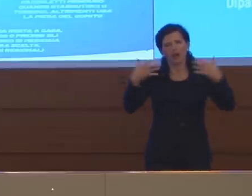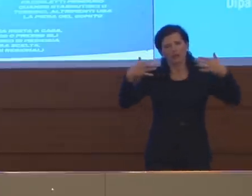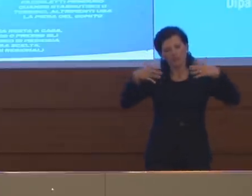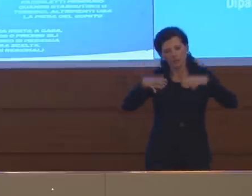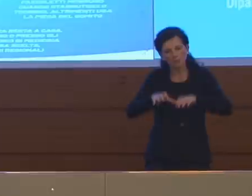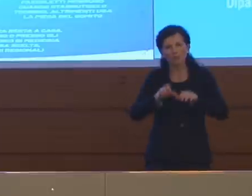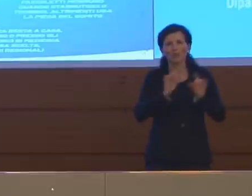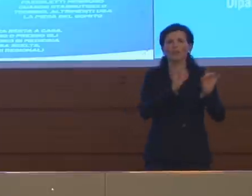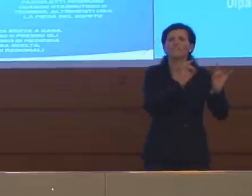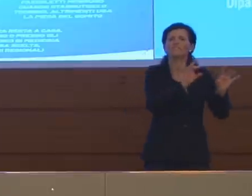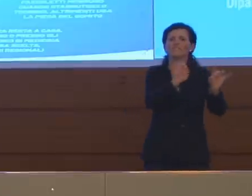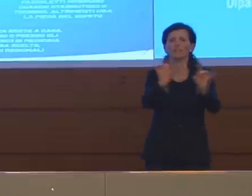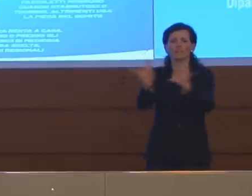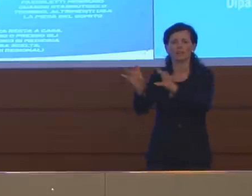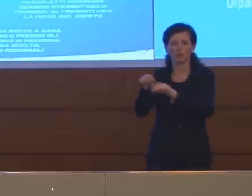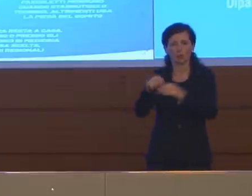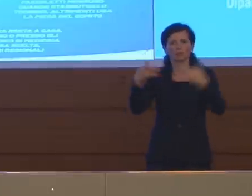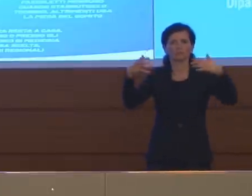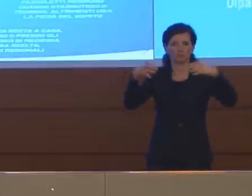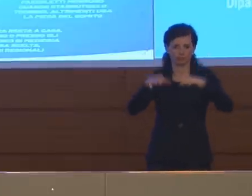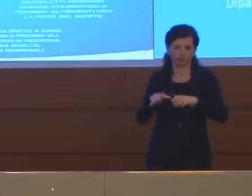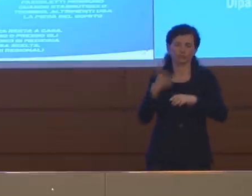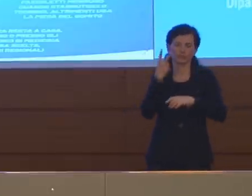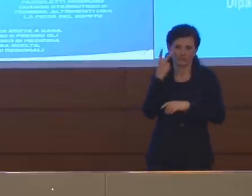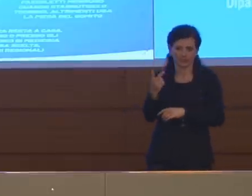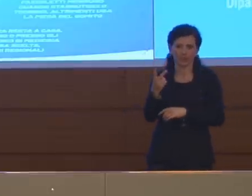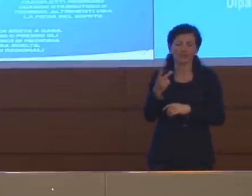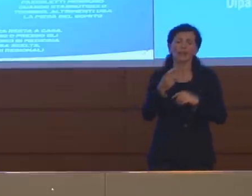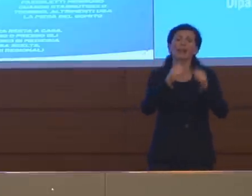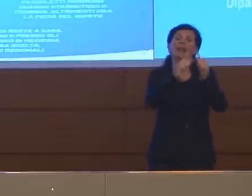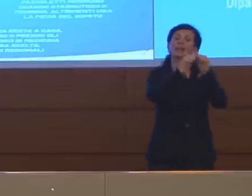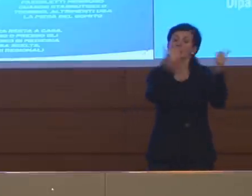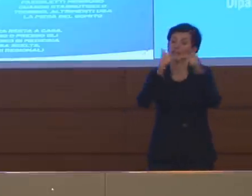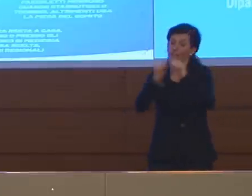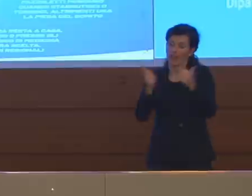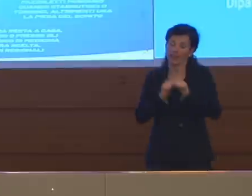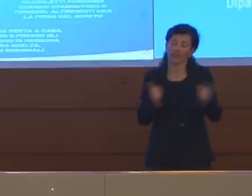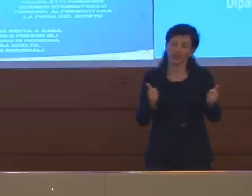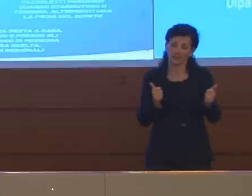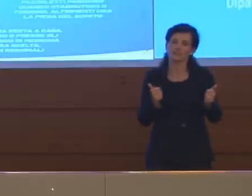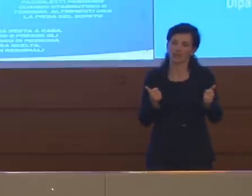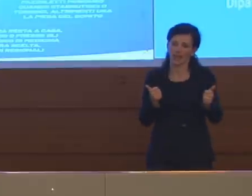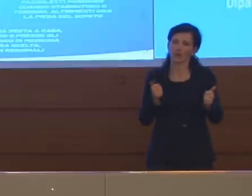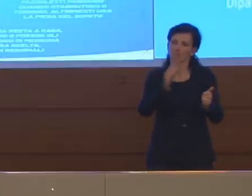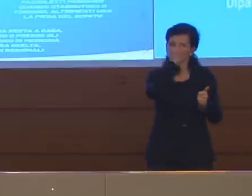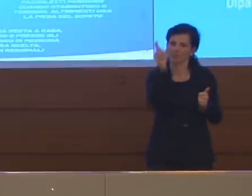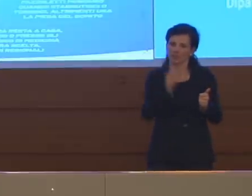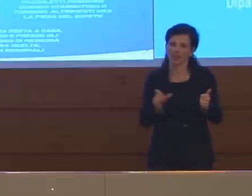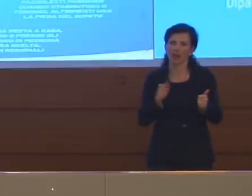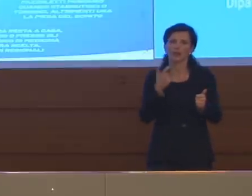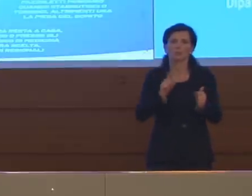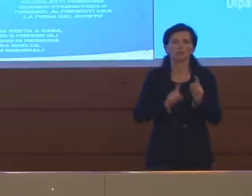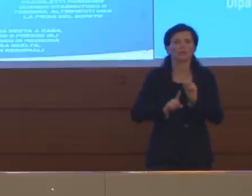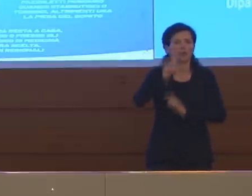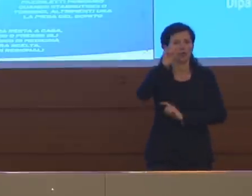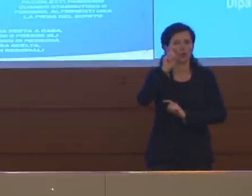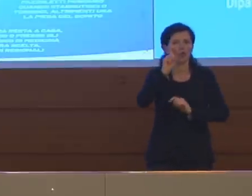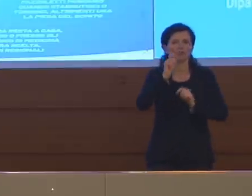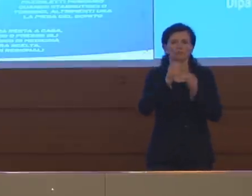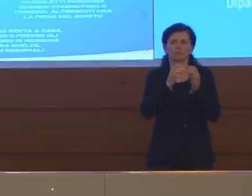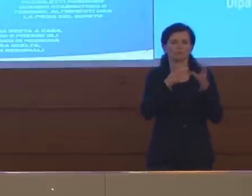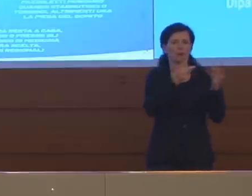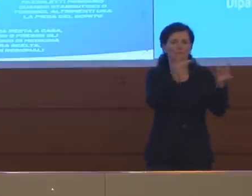circolazione del virus, differenziato ovviamente perché nelle zone dove c'era elevata circolazione sono in